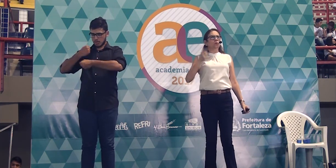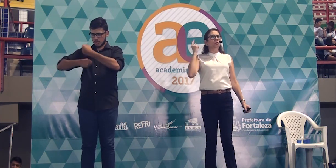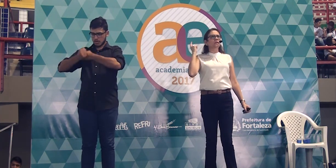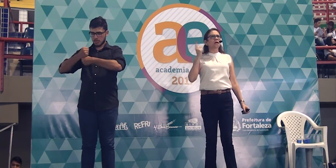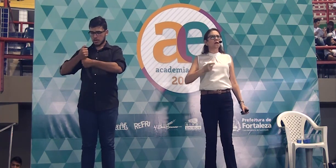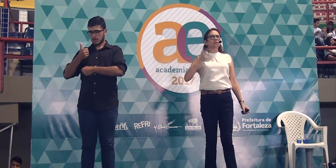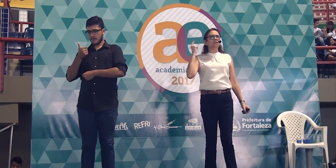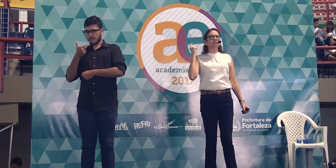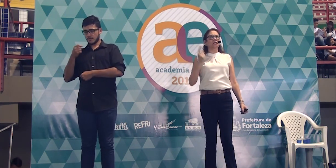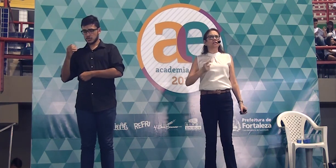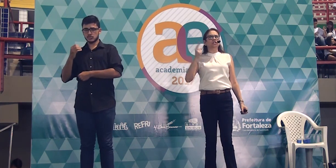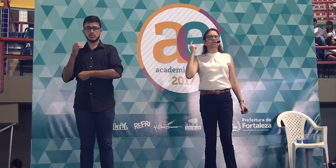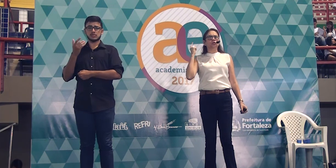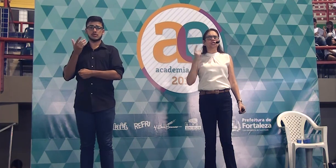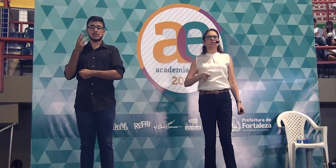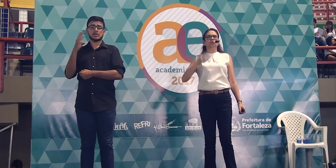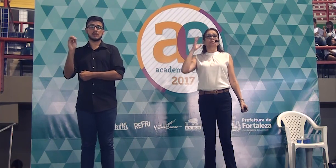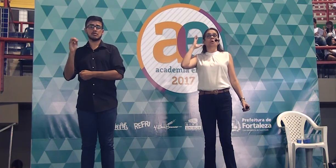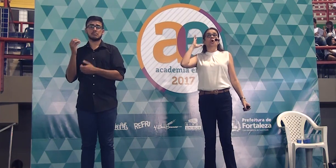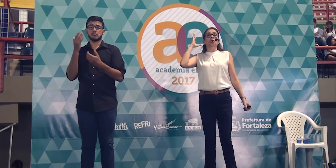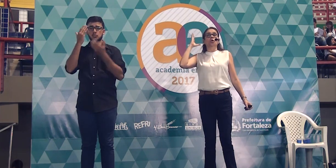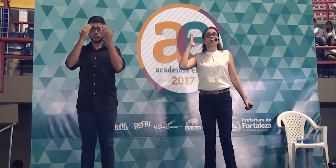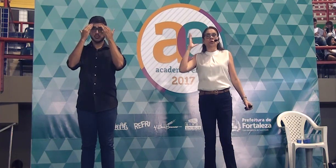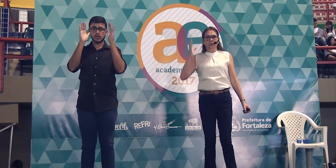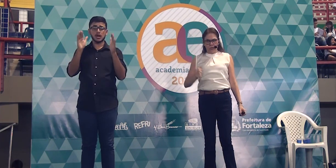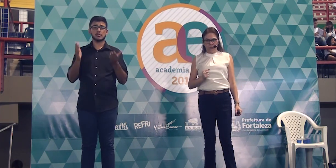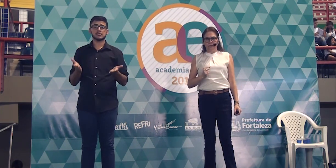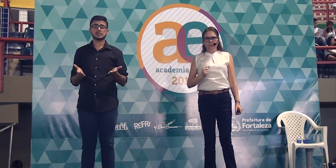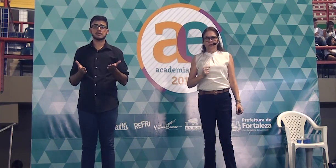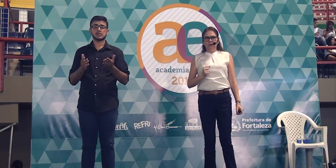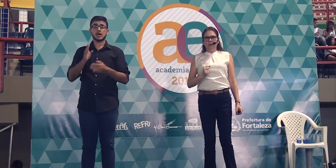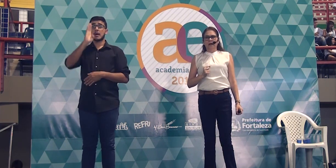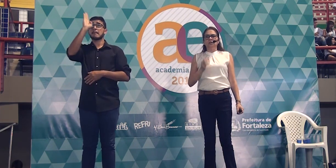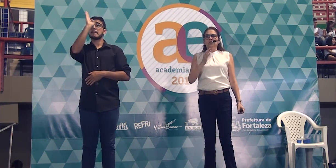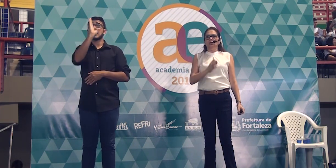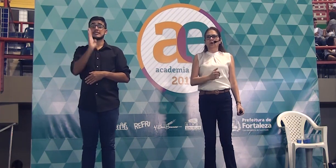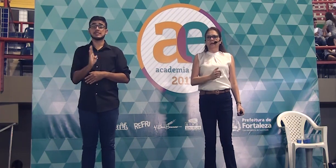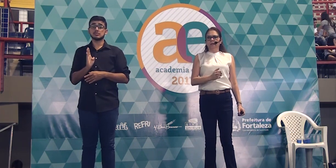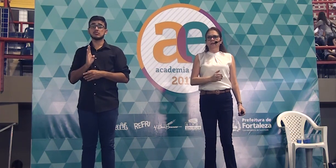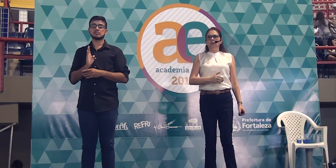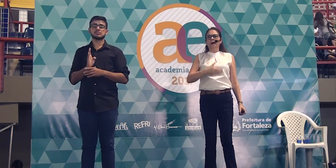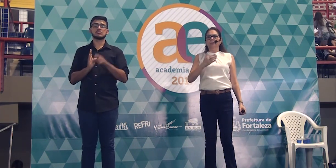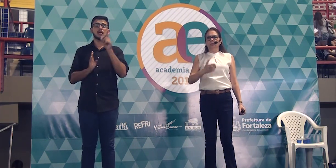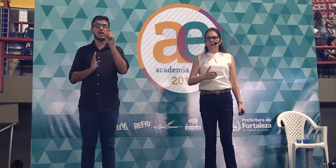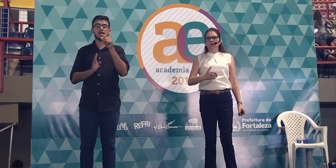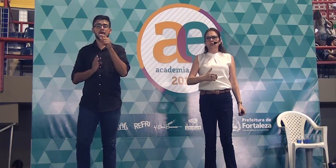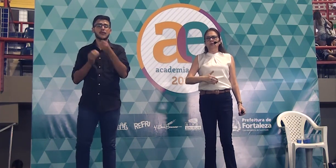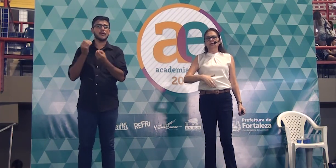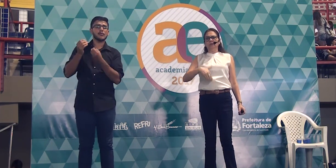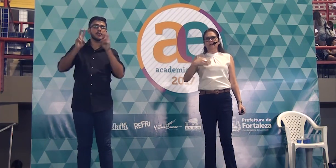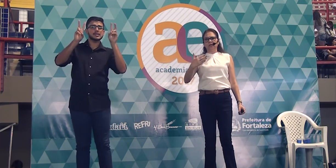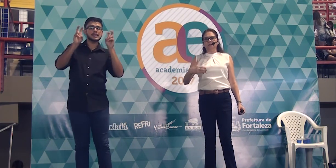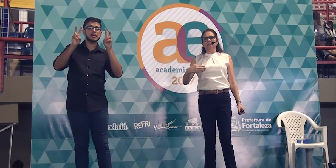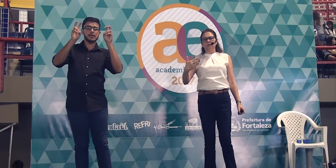Brasil, não se tem discutido muito a história do abuso de medicação